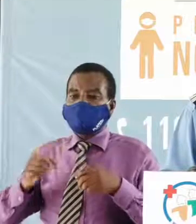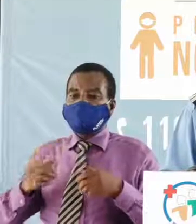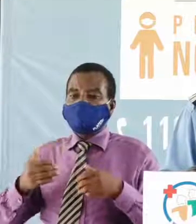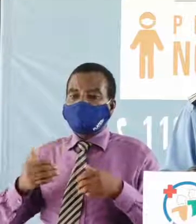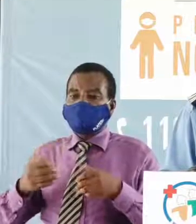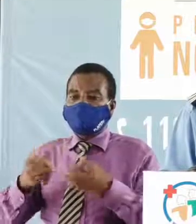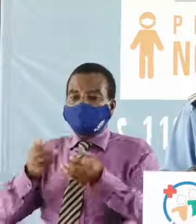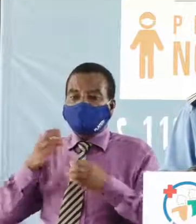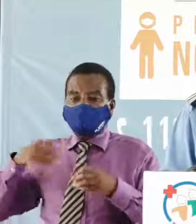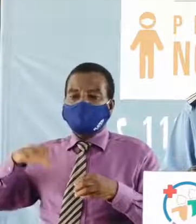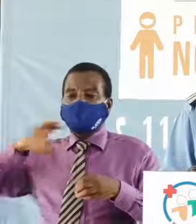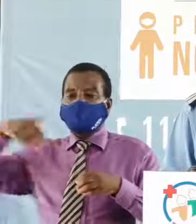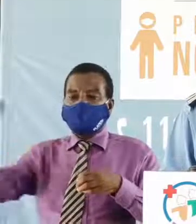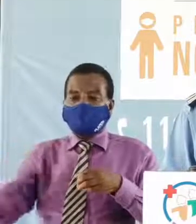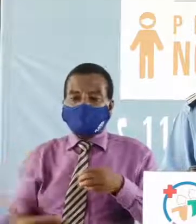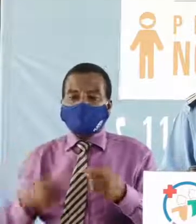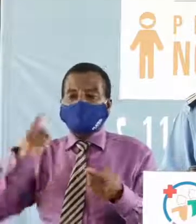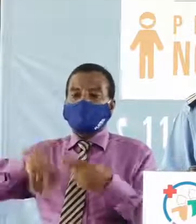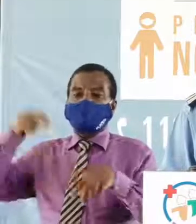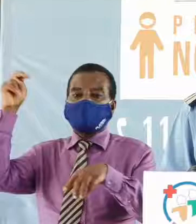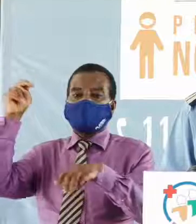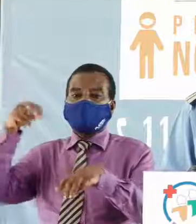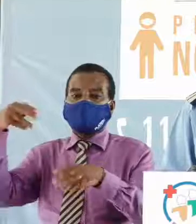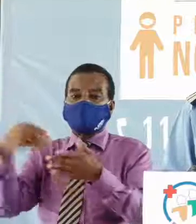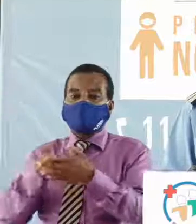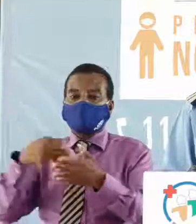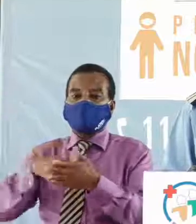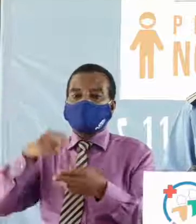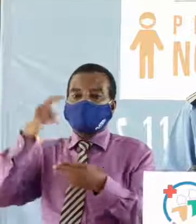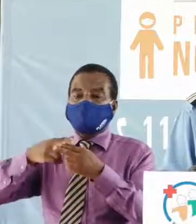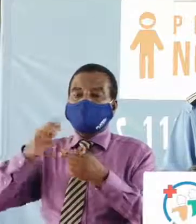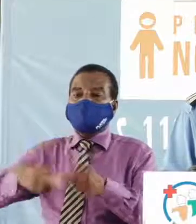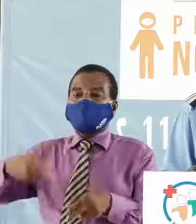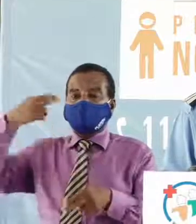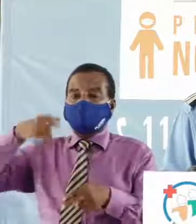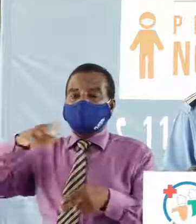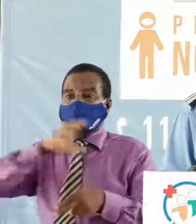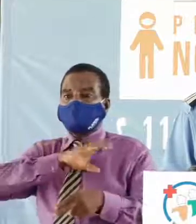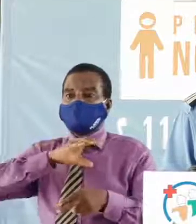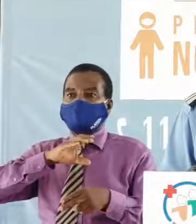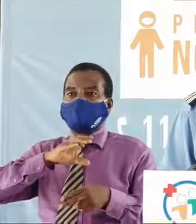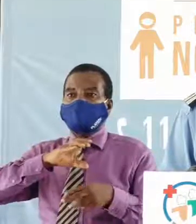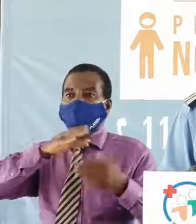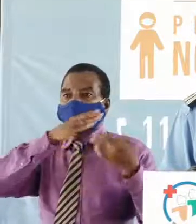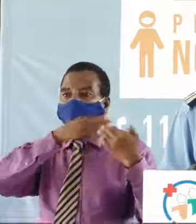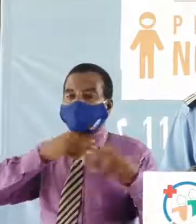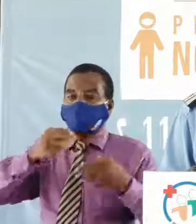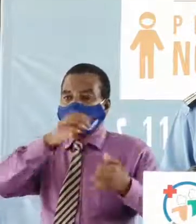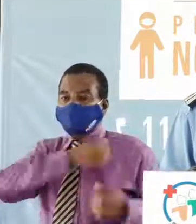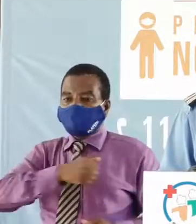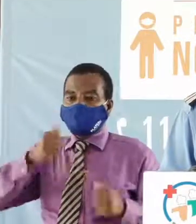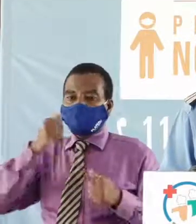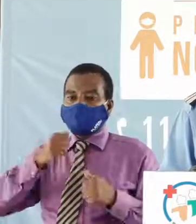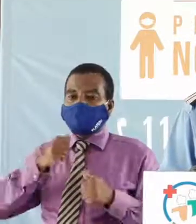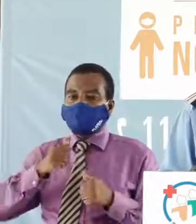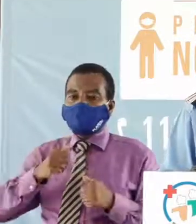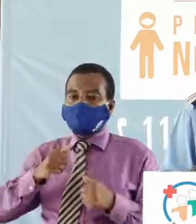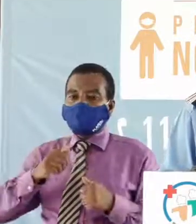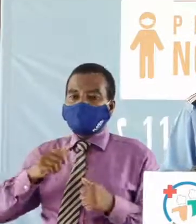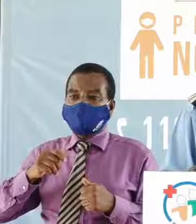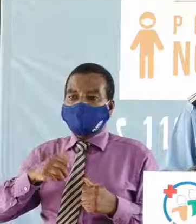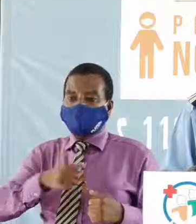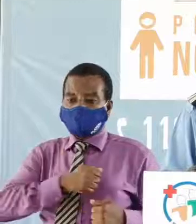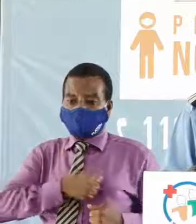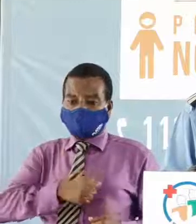inviter à nouveau, au nom des recommandements militaires et paramilitaires des forces de